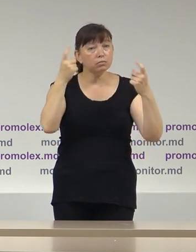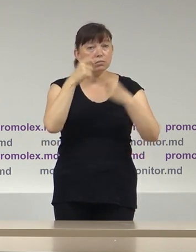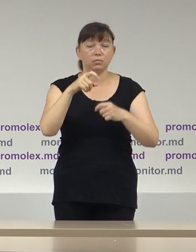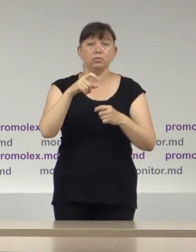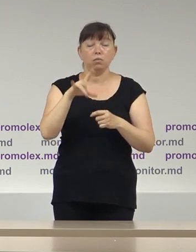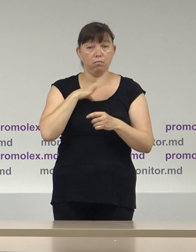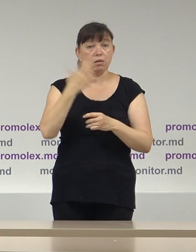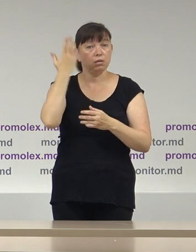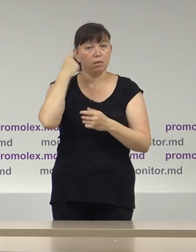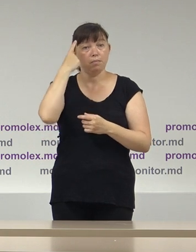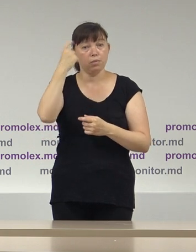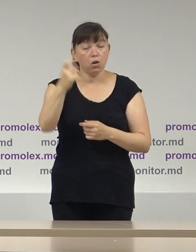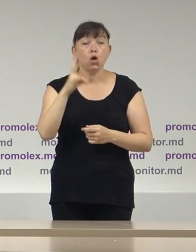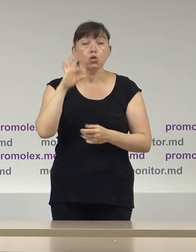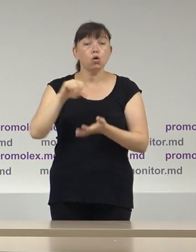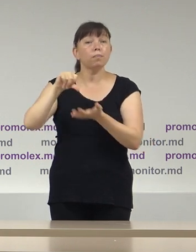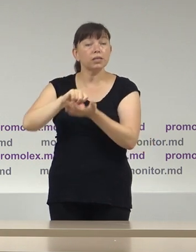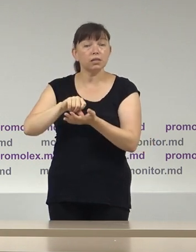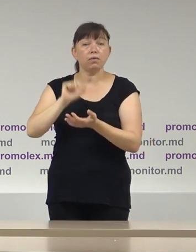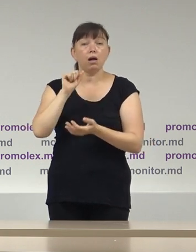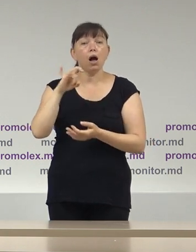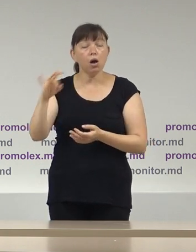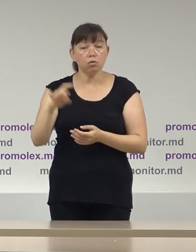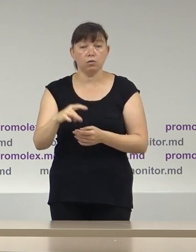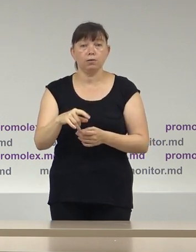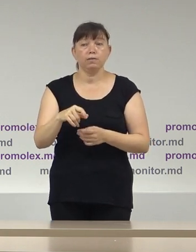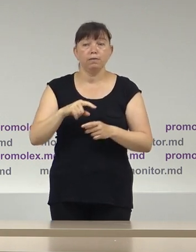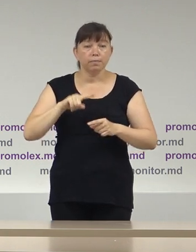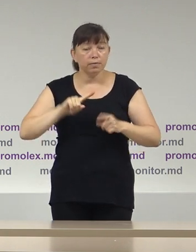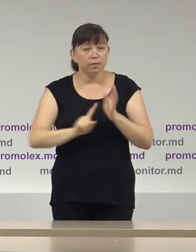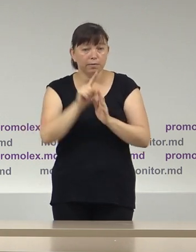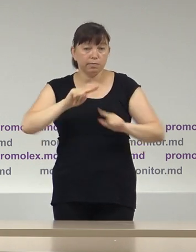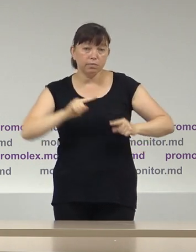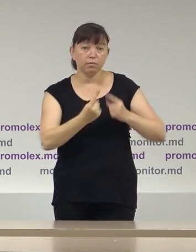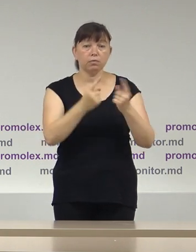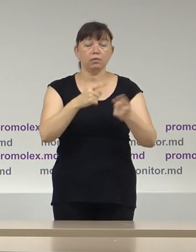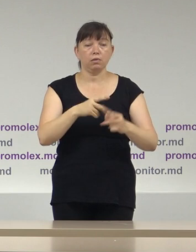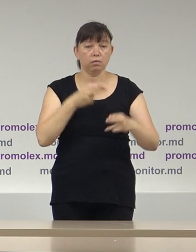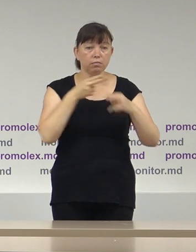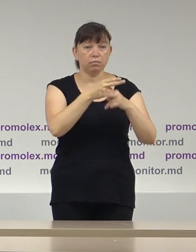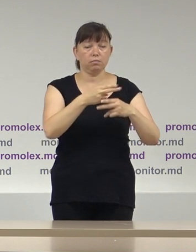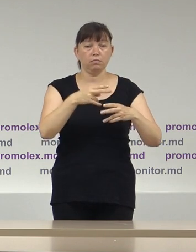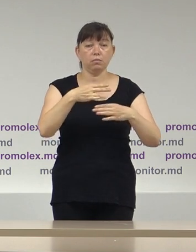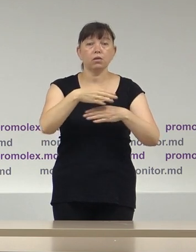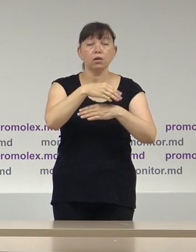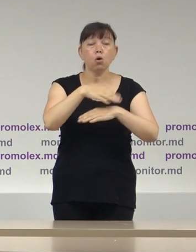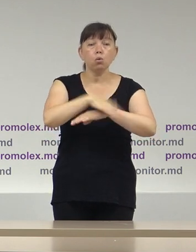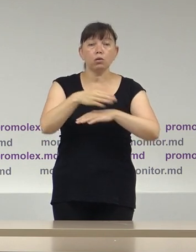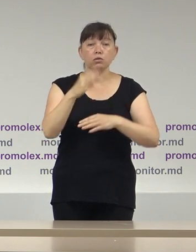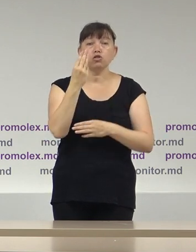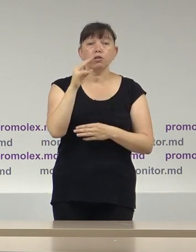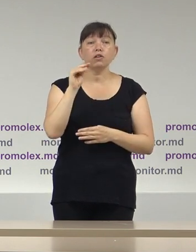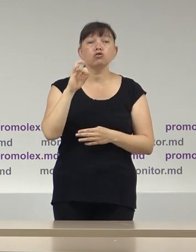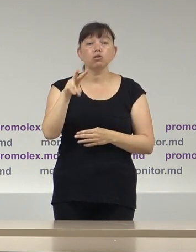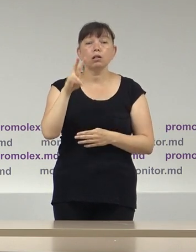autorităților. Totuși, reprezentanții AUR au încercat să zădărnicească acel marș și au blocat Bulevardul Ștefan cel Mare printr-un cordon